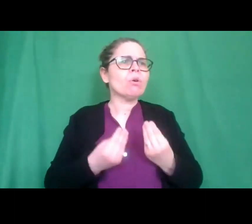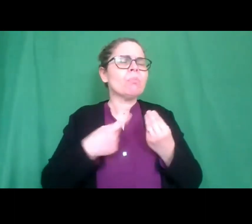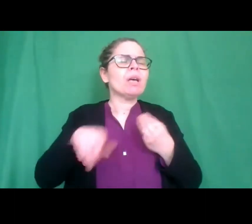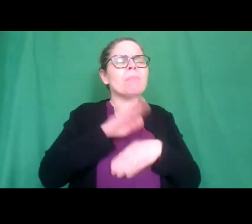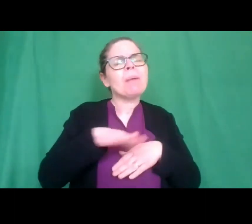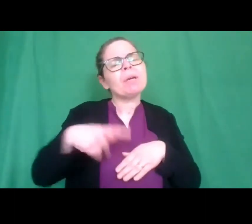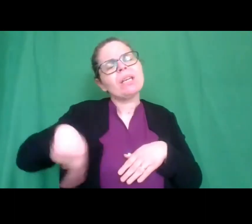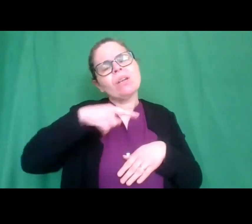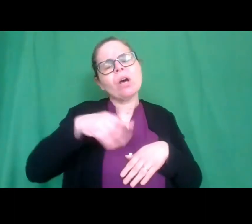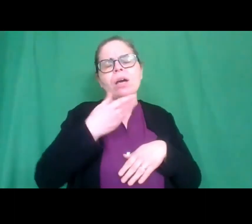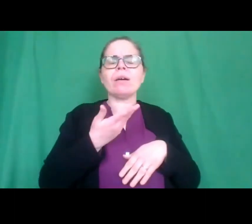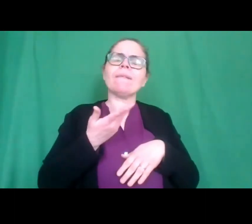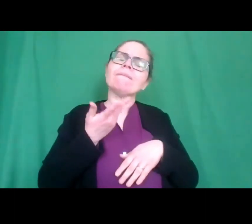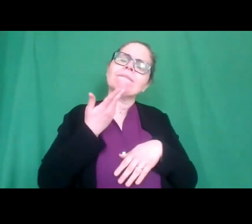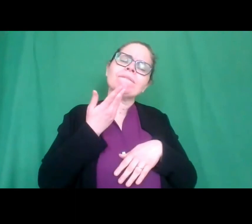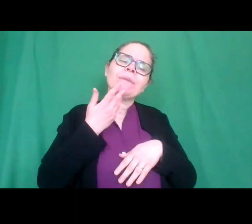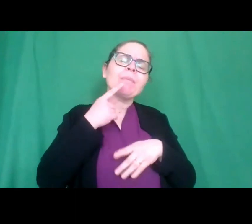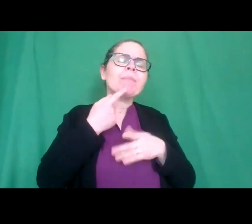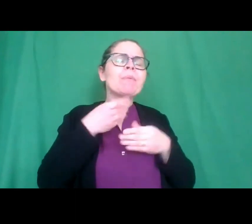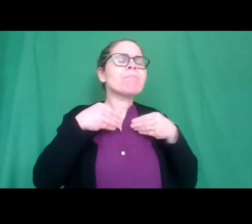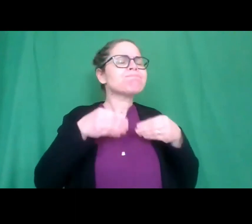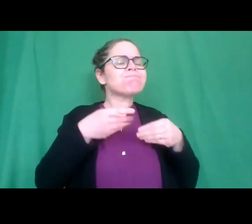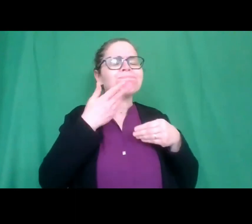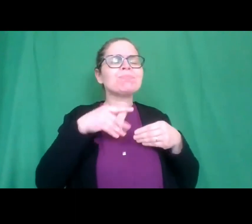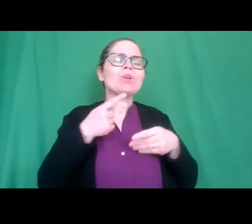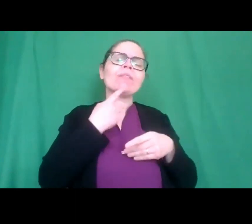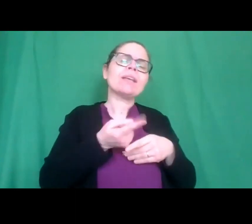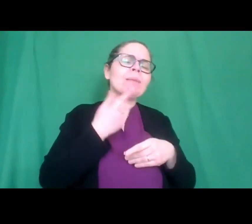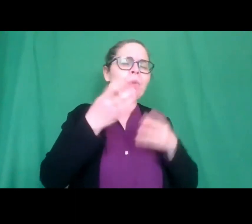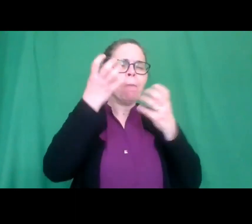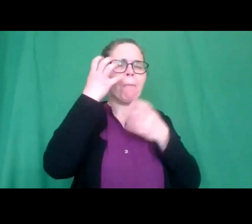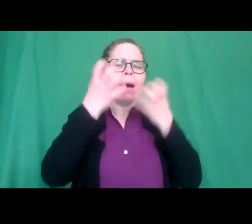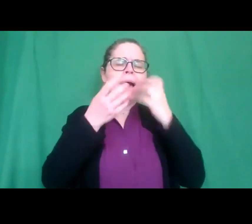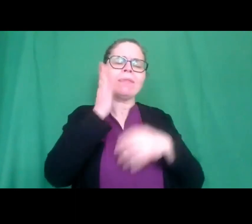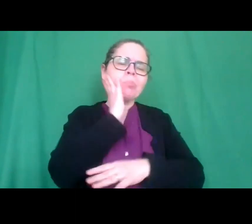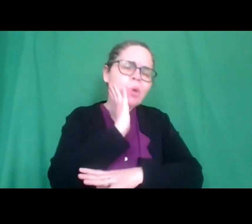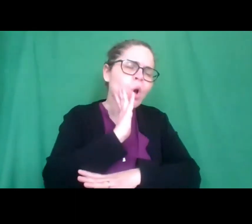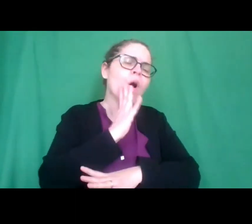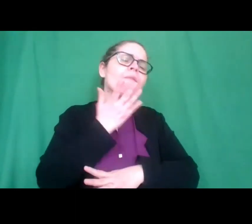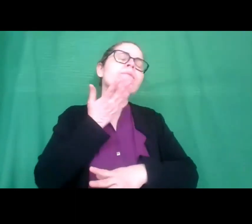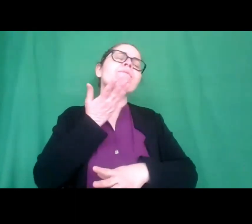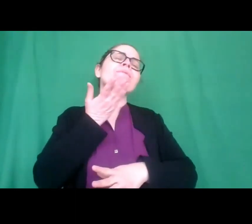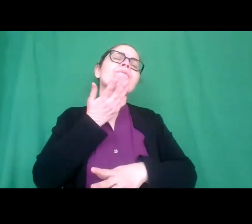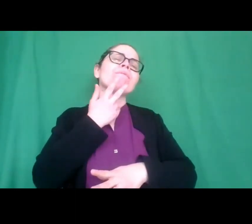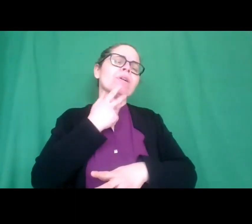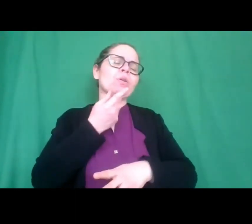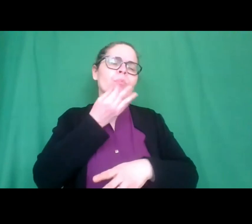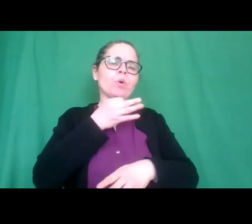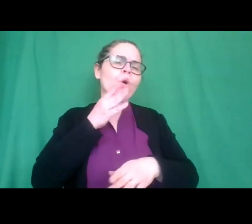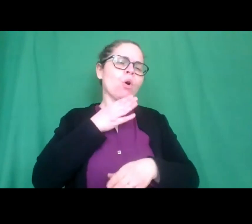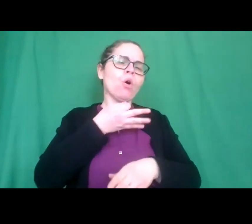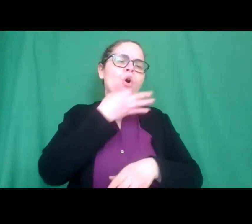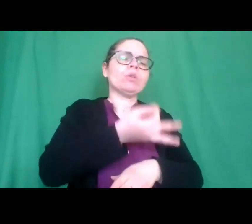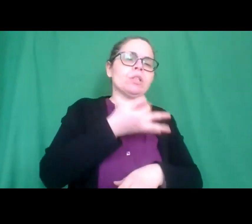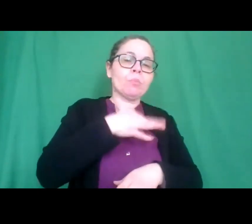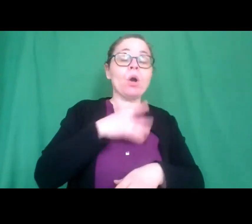bambini potrebbero dire molte cose al povero panda vorremmo partecipare e io ovviamente ho dato